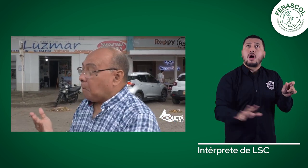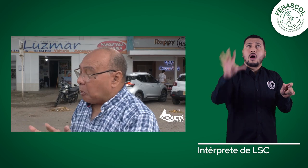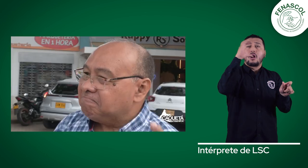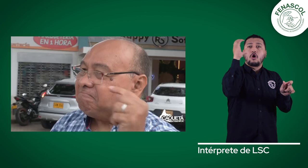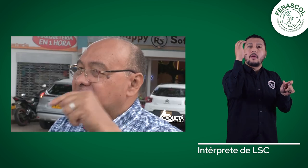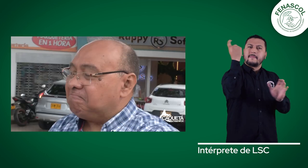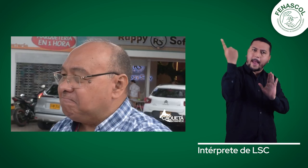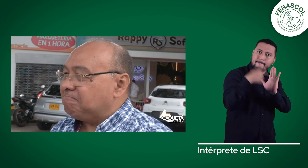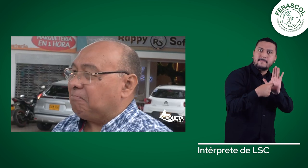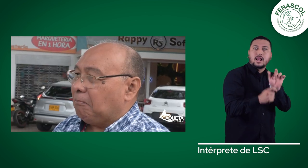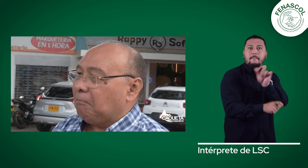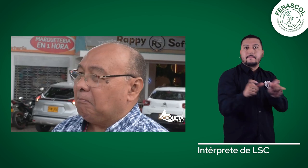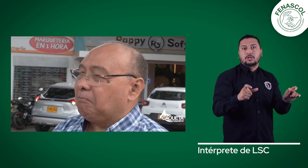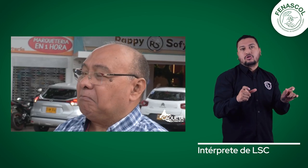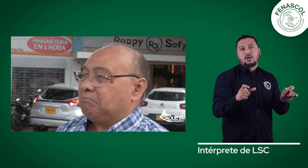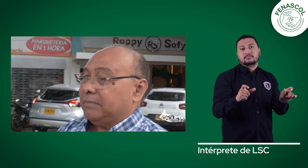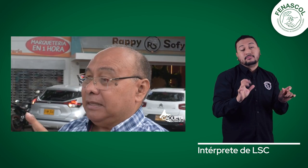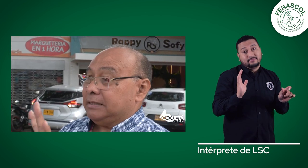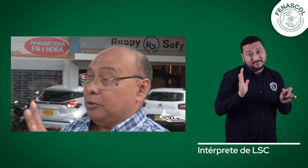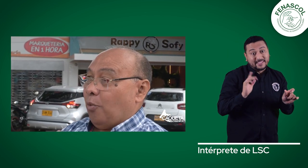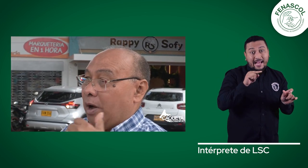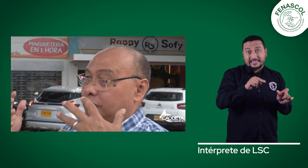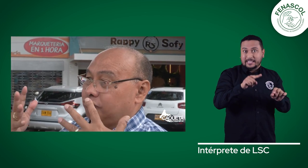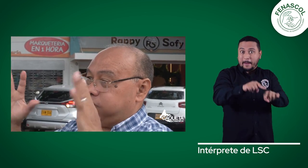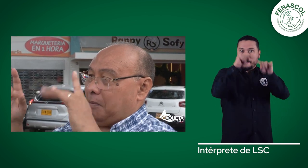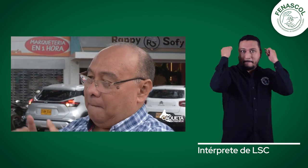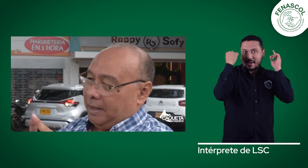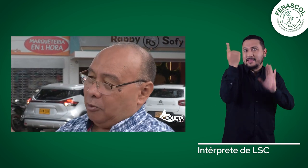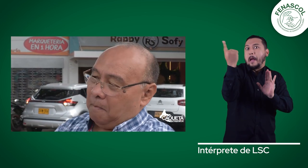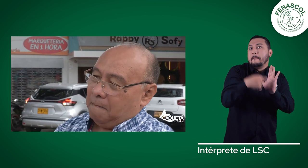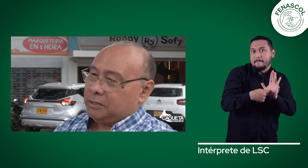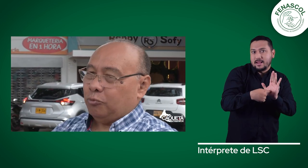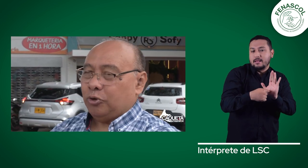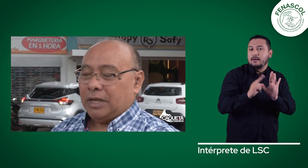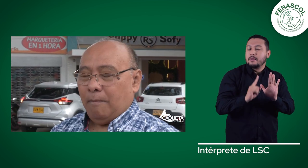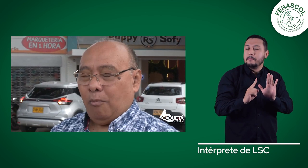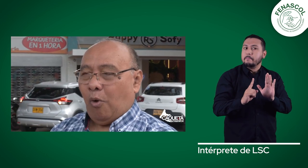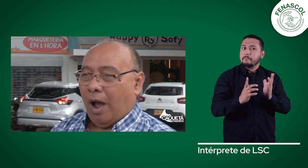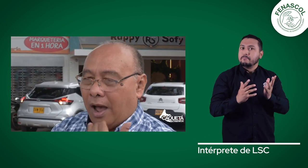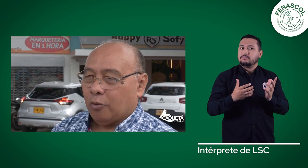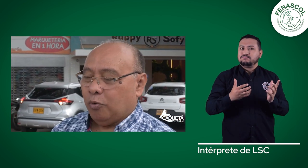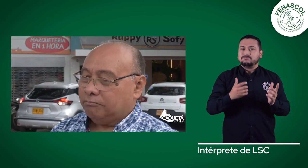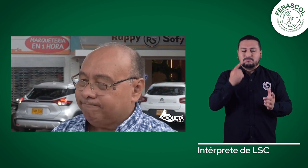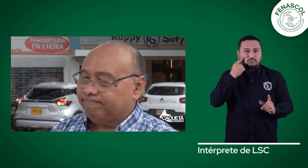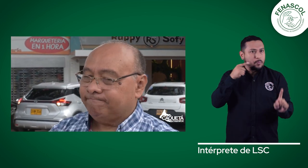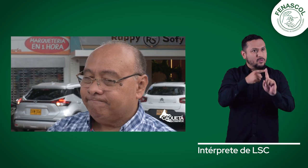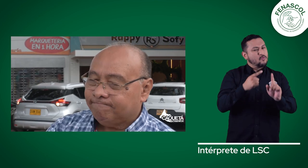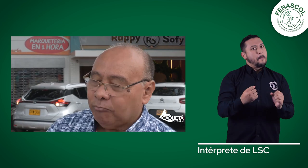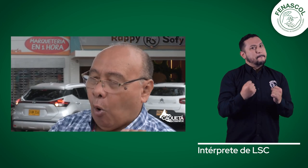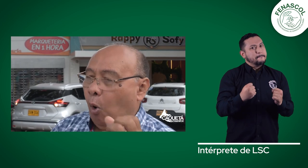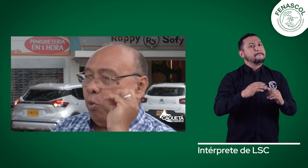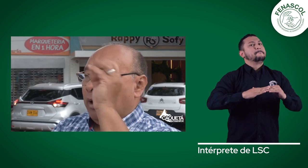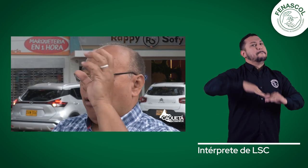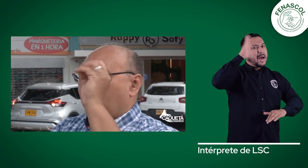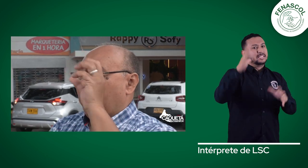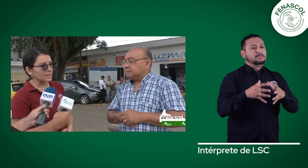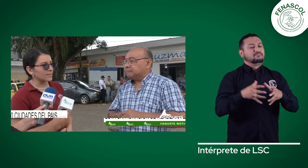del territorio nacional. Si bien la meta es mil personas, podemos registrar aún más.